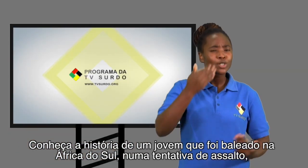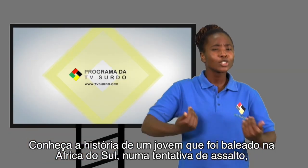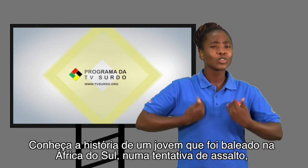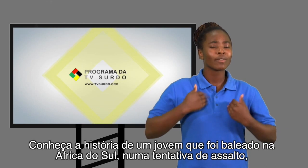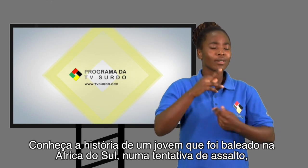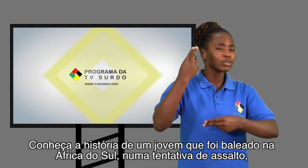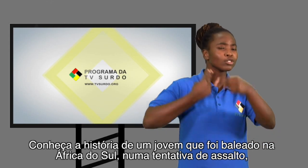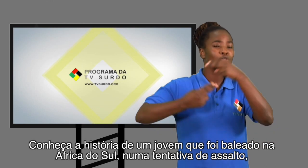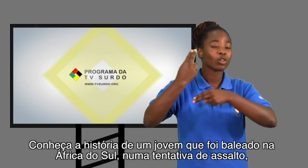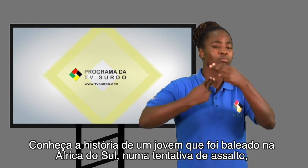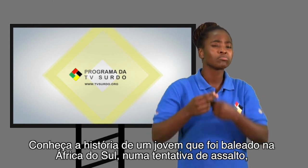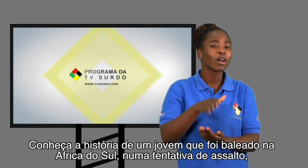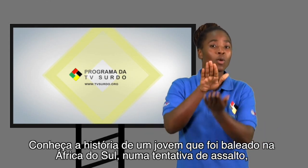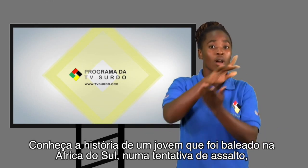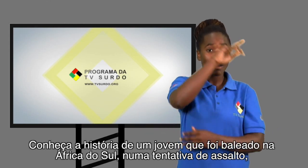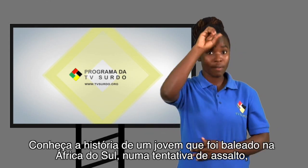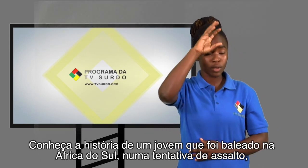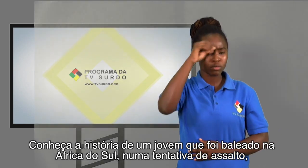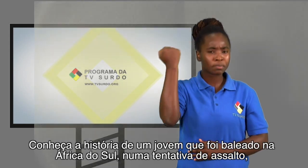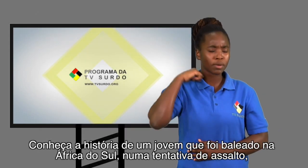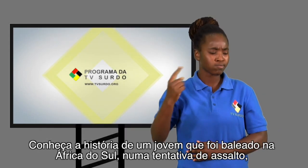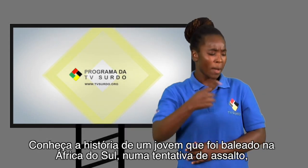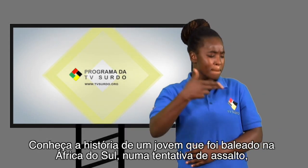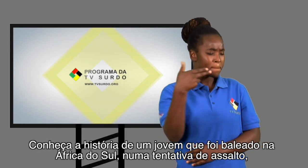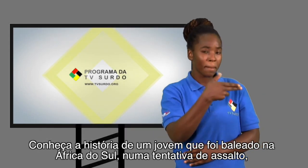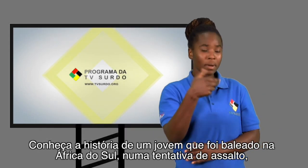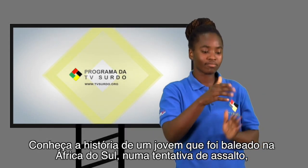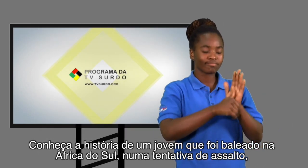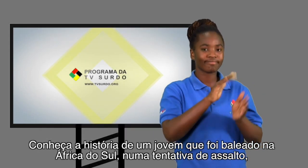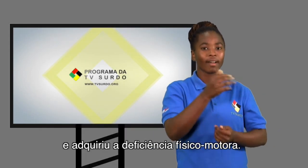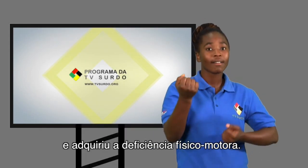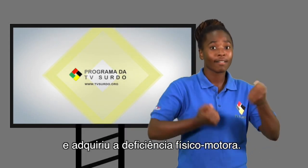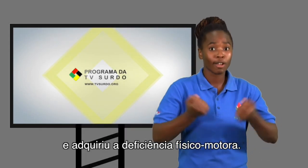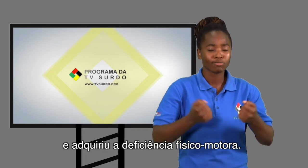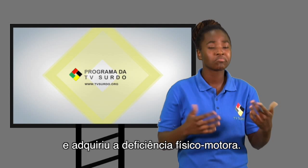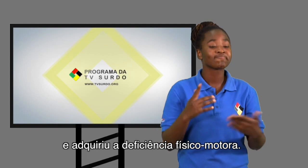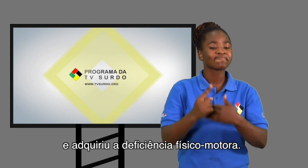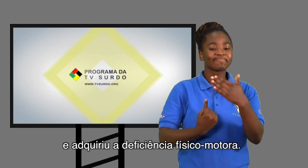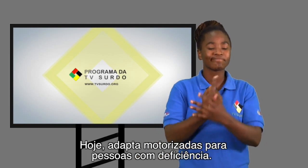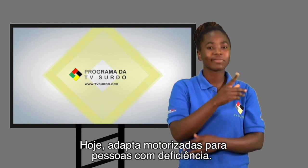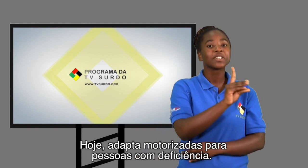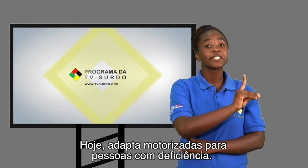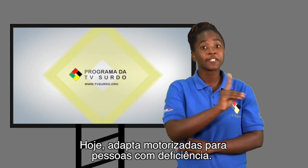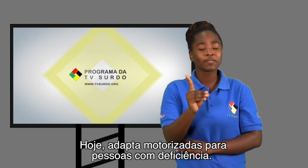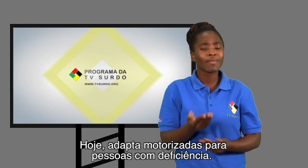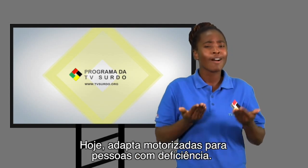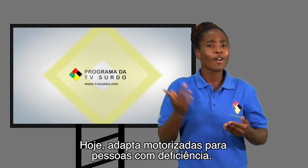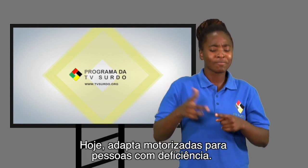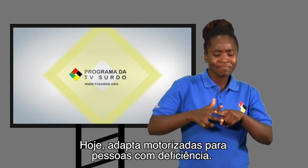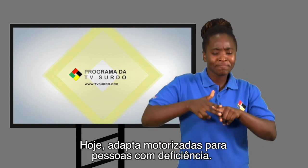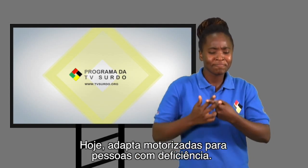baleado na África do Sul, numa tentativa de assalto e adquiriu a deficiência físico-motora. Hoje,